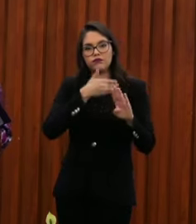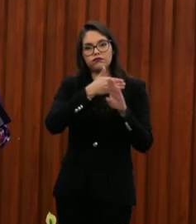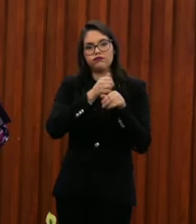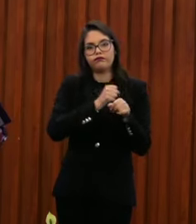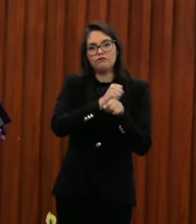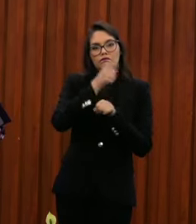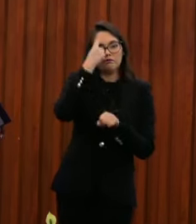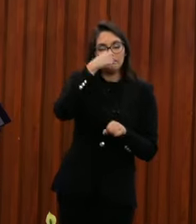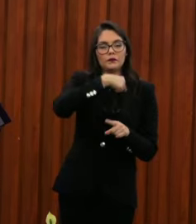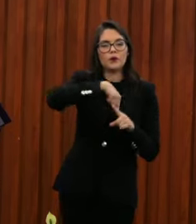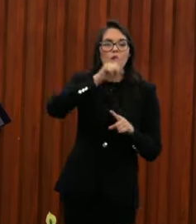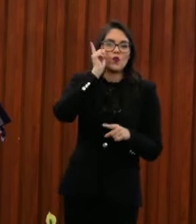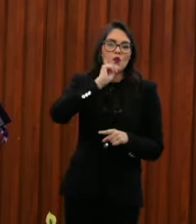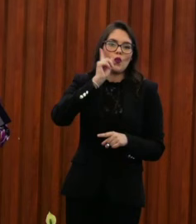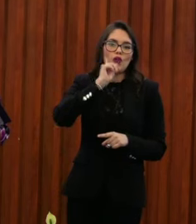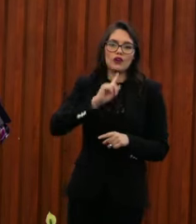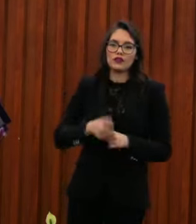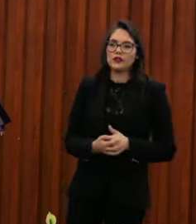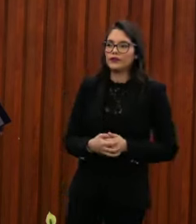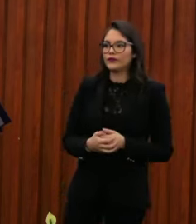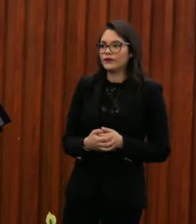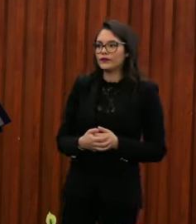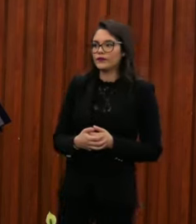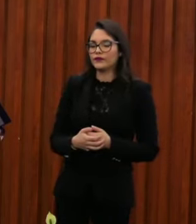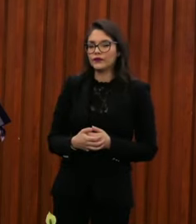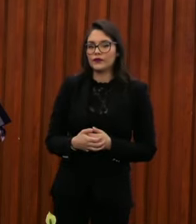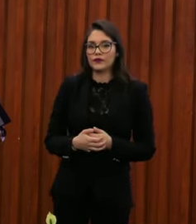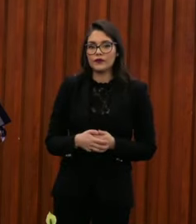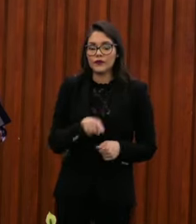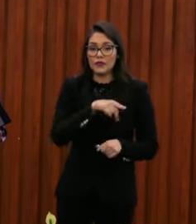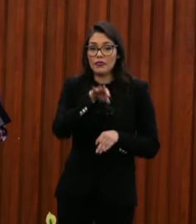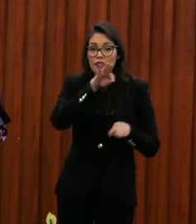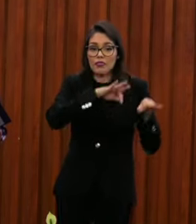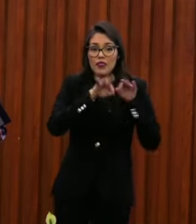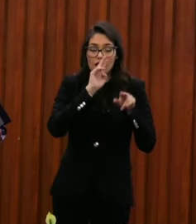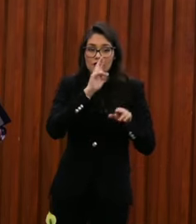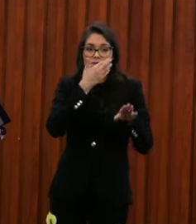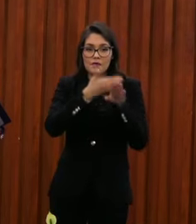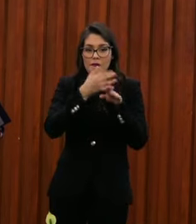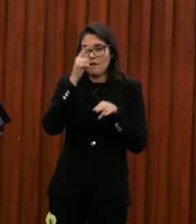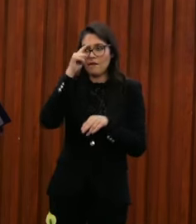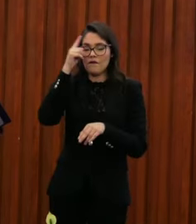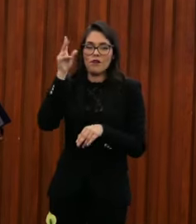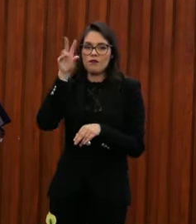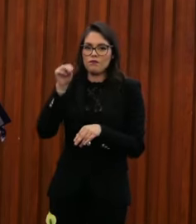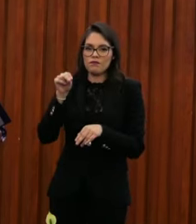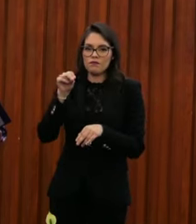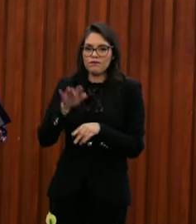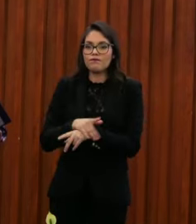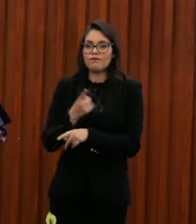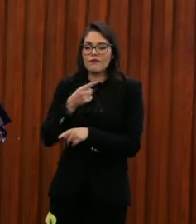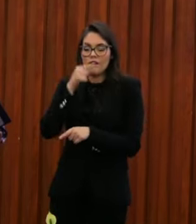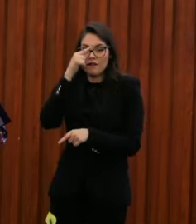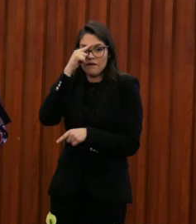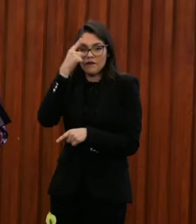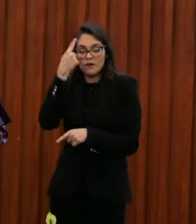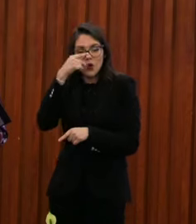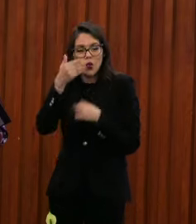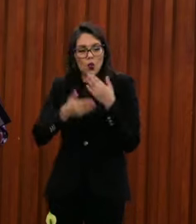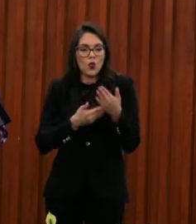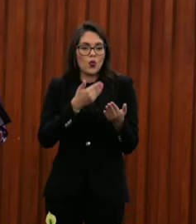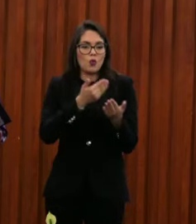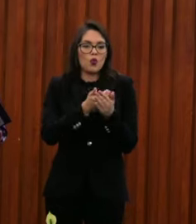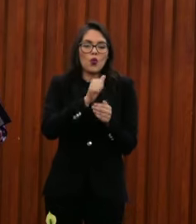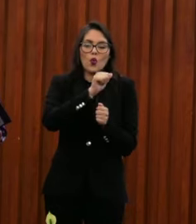lamentablemente vivimos. Su trabajo es arduo, pues no es fácil ser un contrapeso al discurso hegemónico y proponer un ángulo